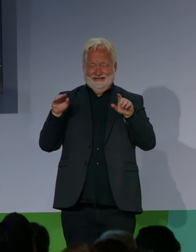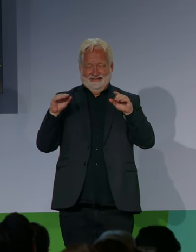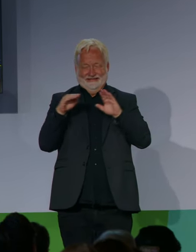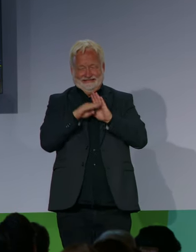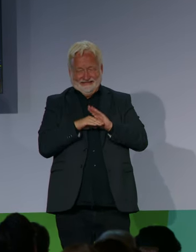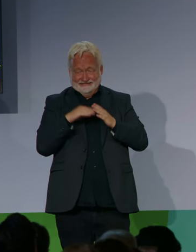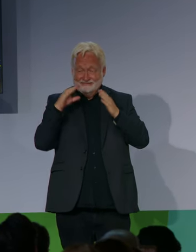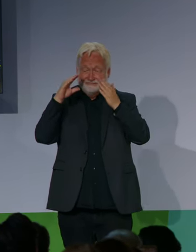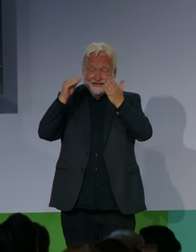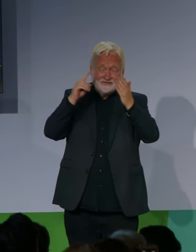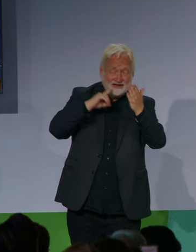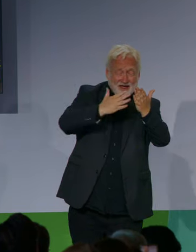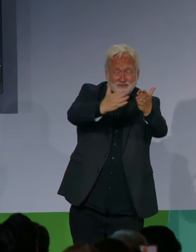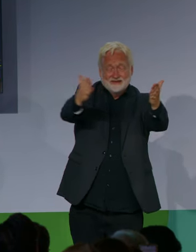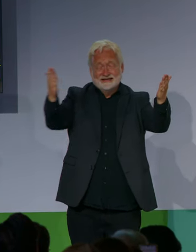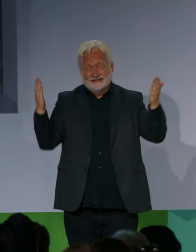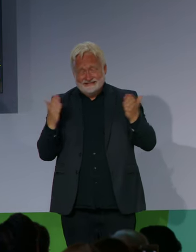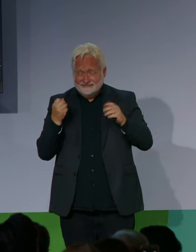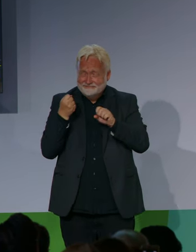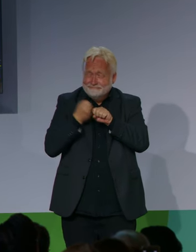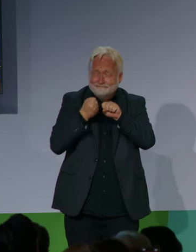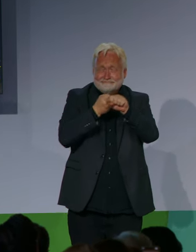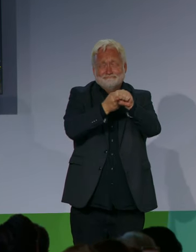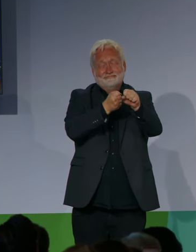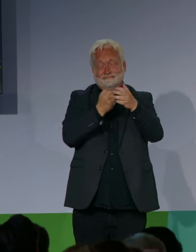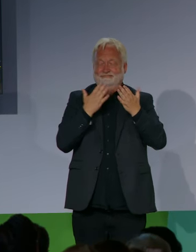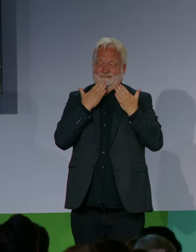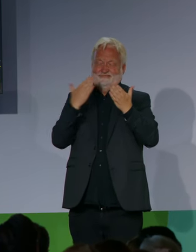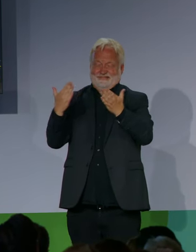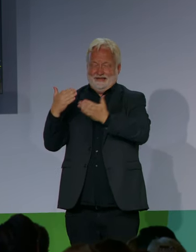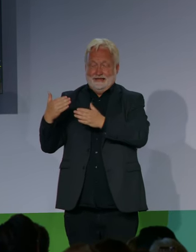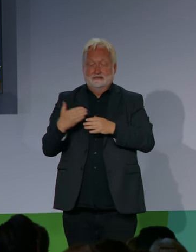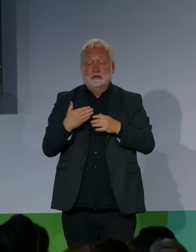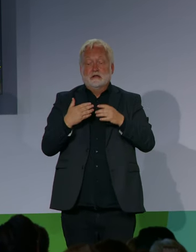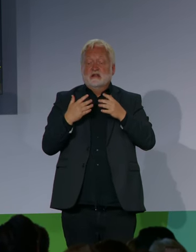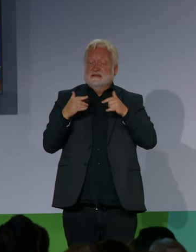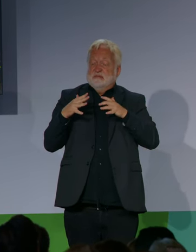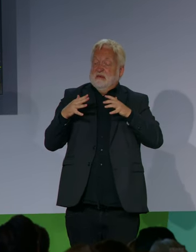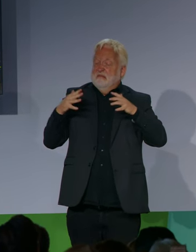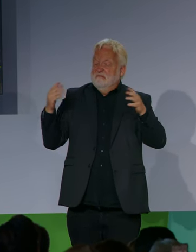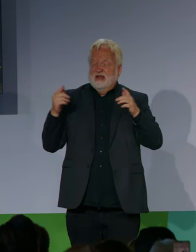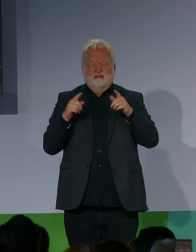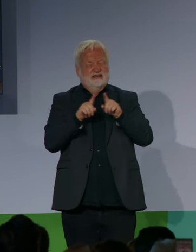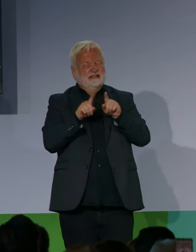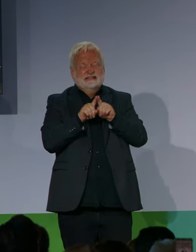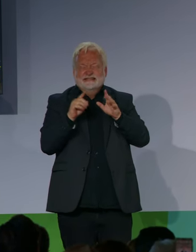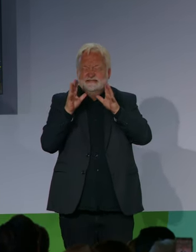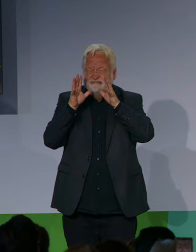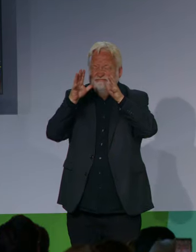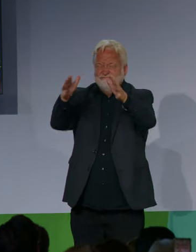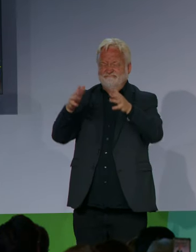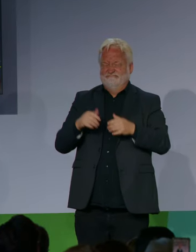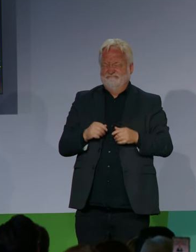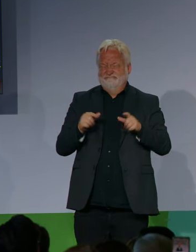Und damit sind wir bei einem weiteren, ganz zentralen Jubiläum in diesem Jahr. Niemand darf wegen seiner Behinderung